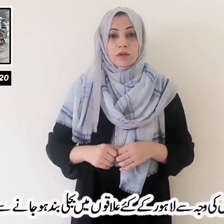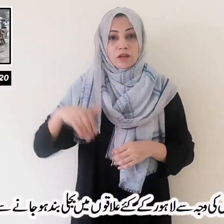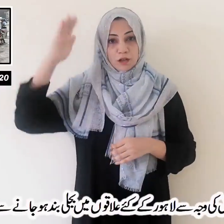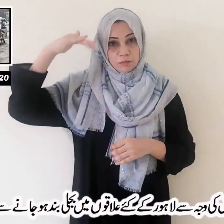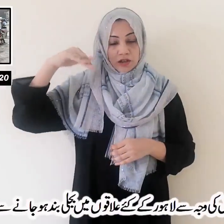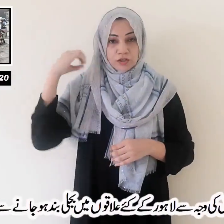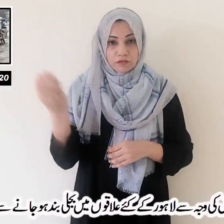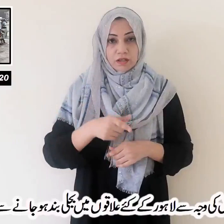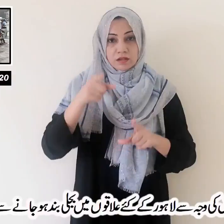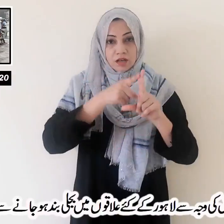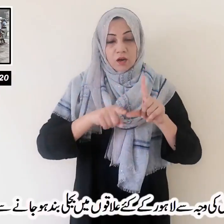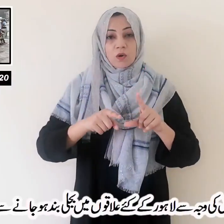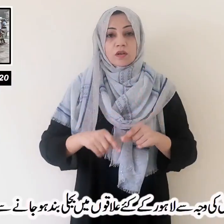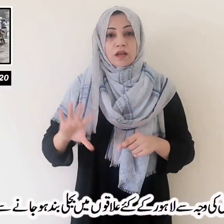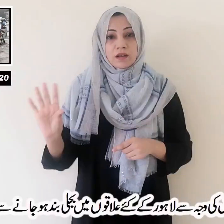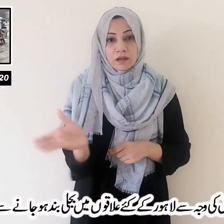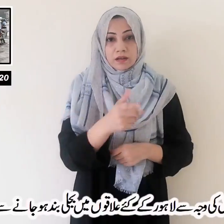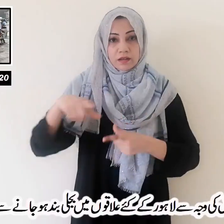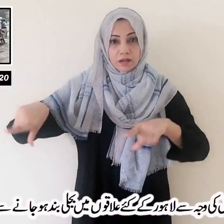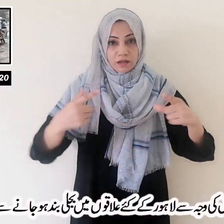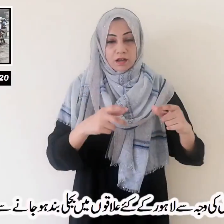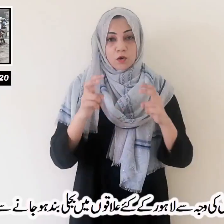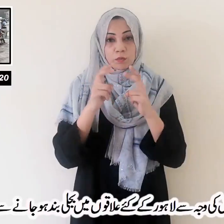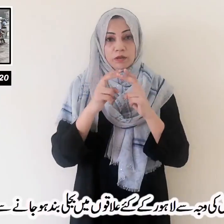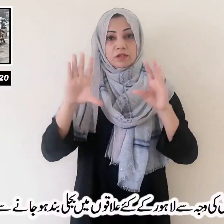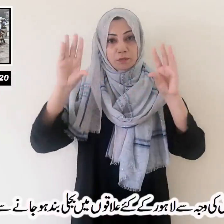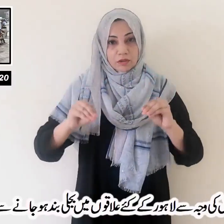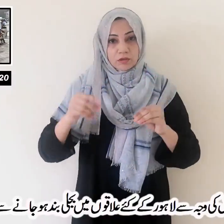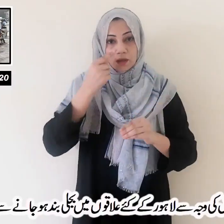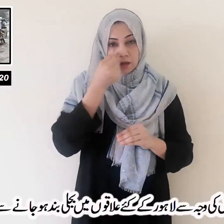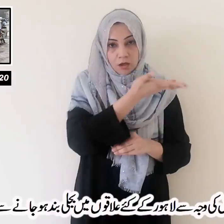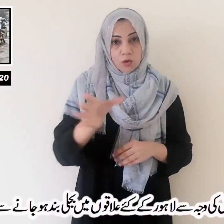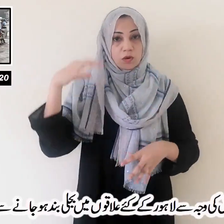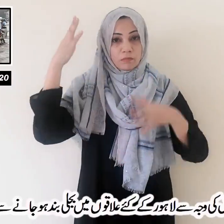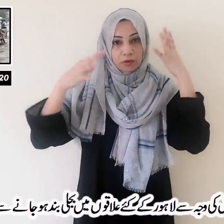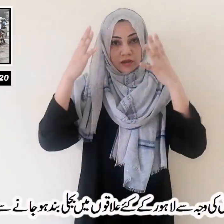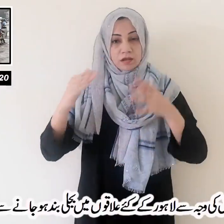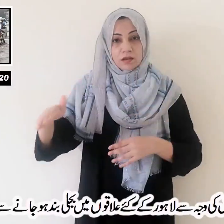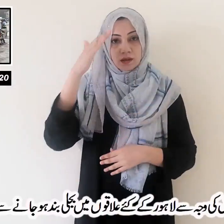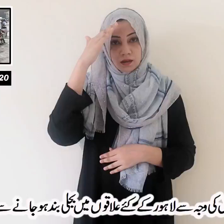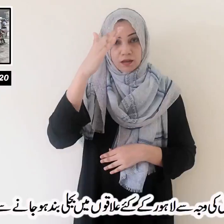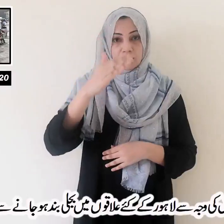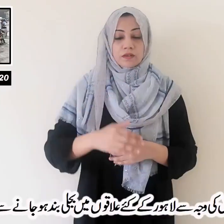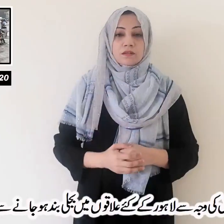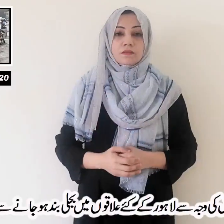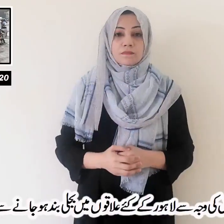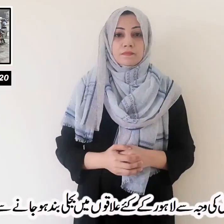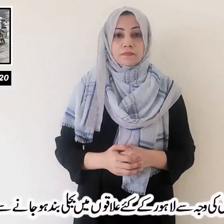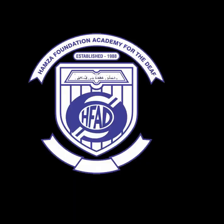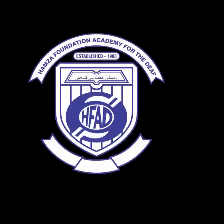بارش کی وجہ سے لاہور کے کئی علاقوں میں بجلی بند ہو جانے سے شہری پریشان اللہ حافظ